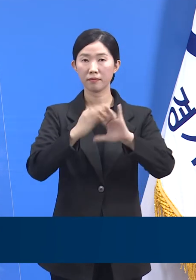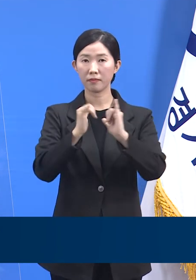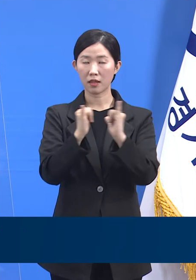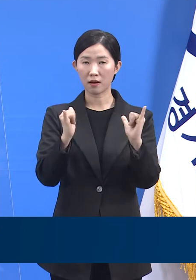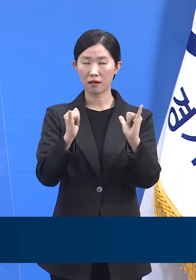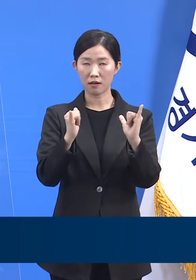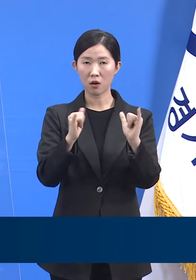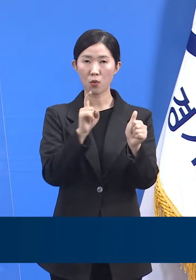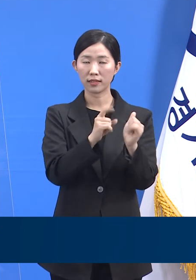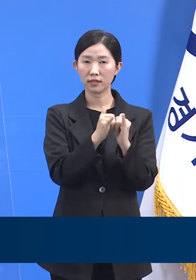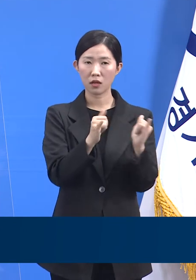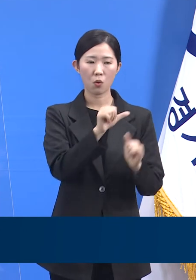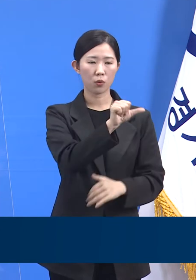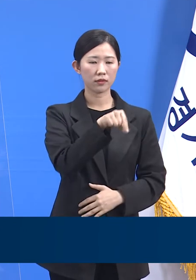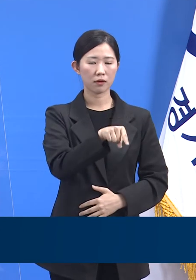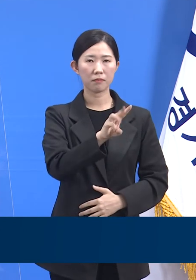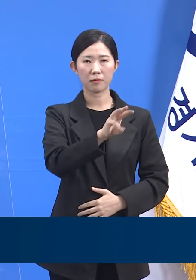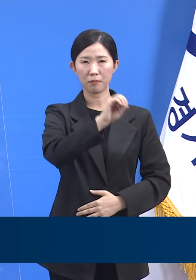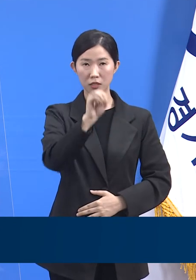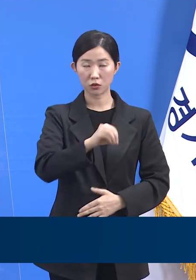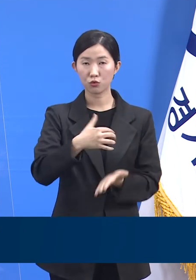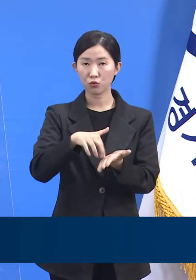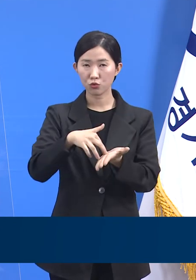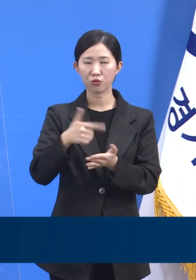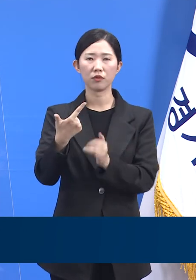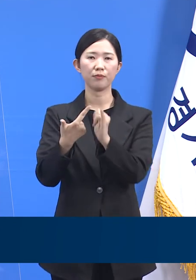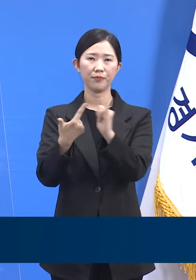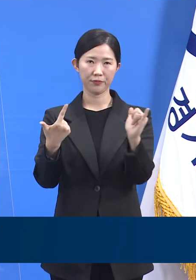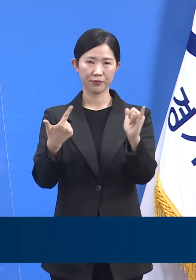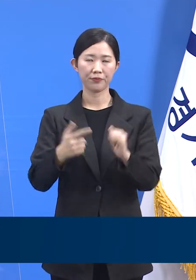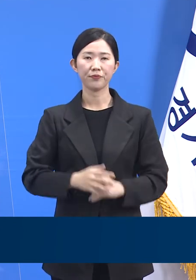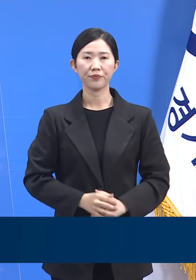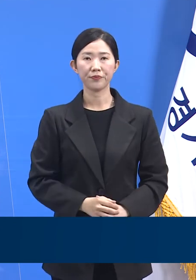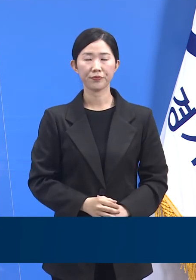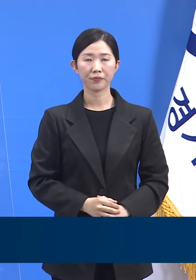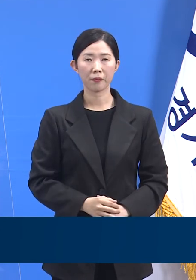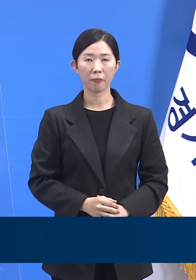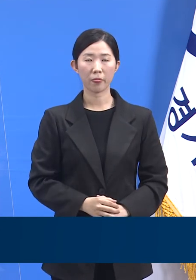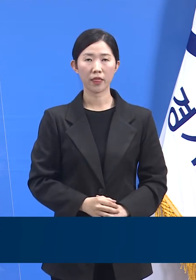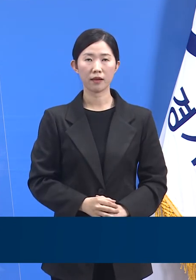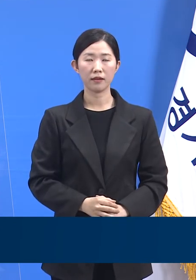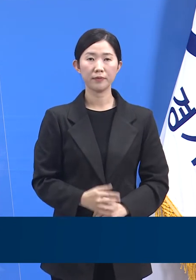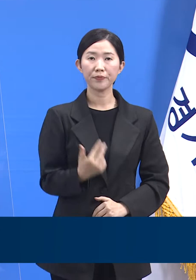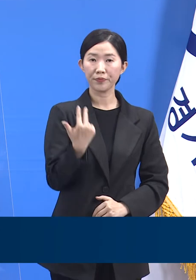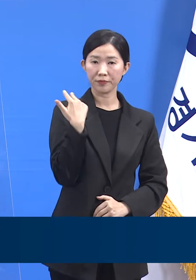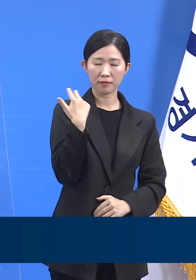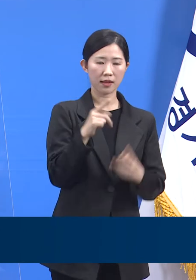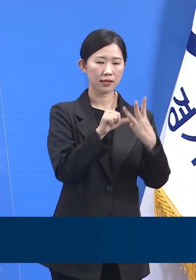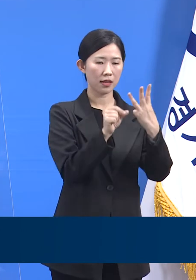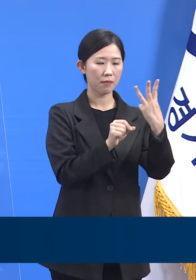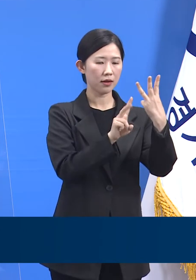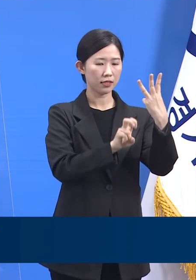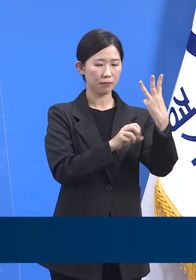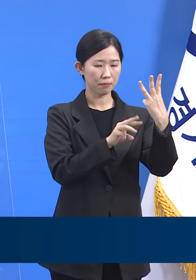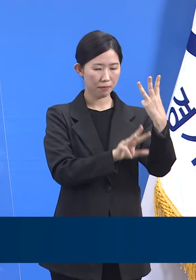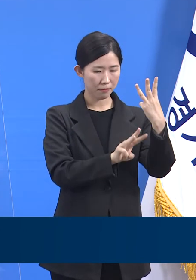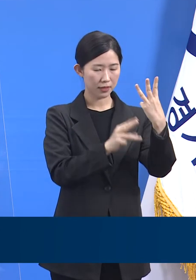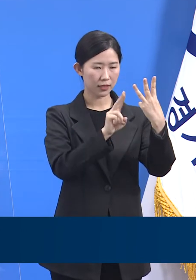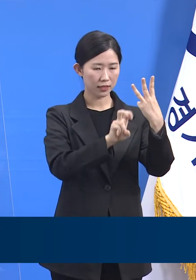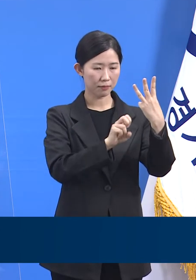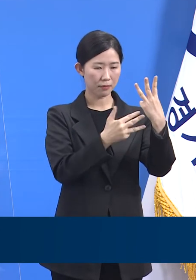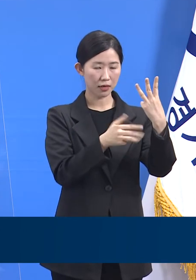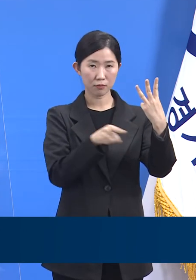5.3%인 6명입니다. 지난 3월 28일부터 4월 3일까지 일주일간